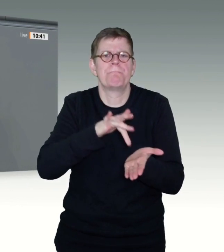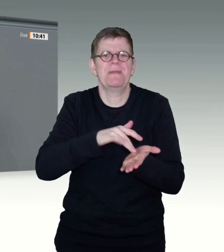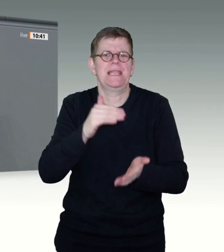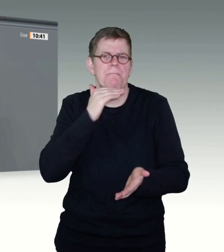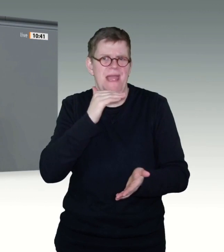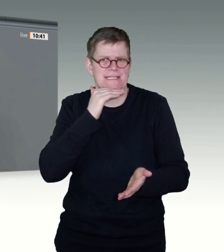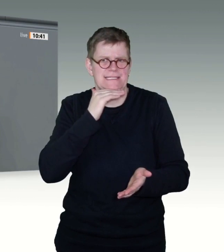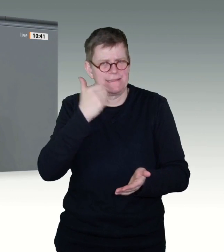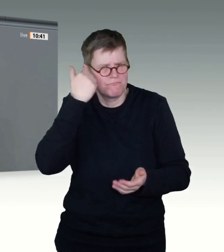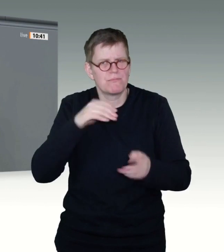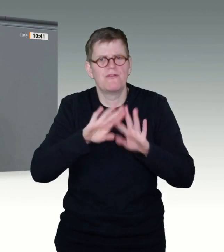dass das auch wirklich geschieht.